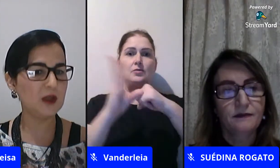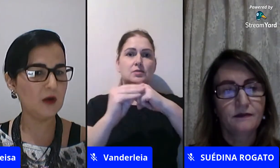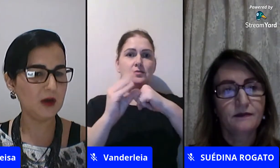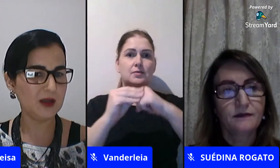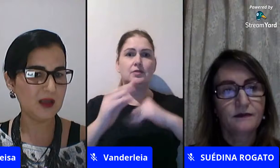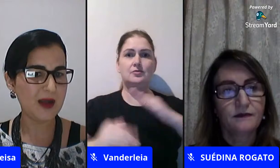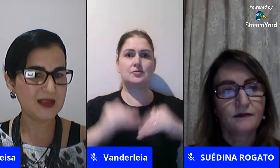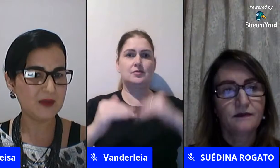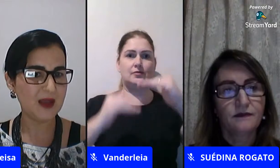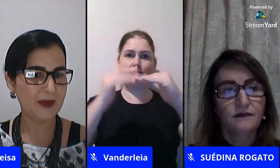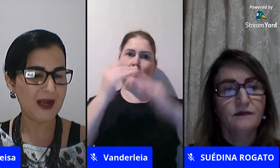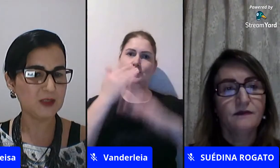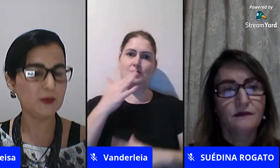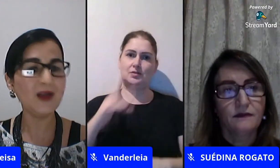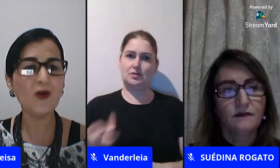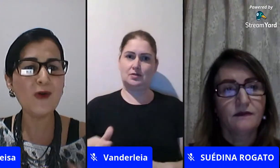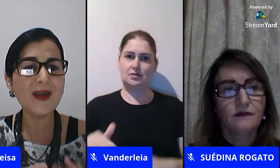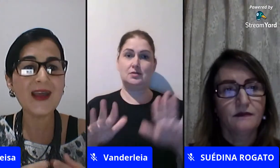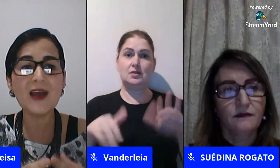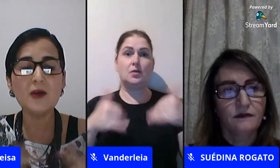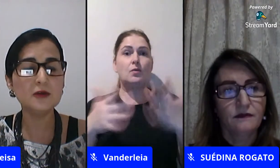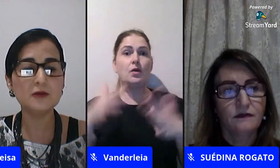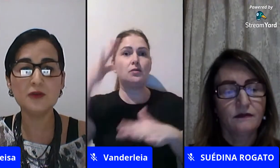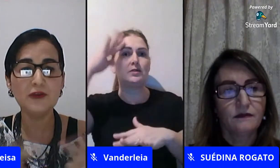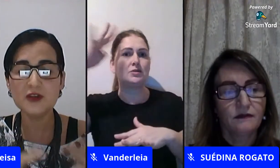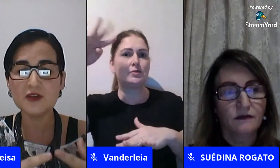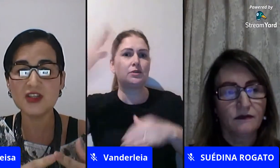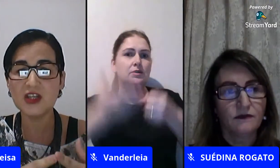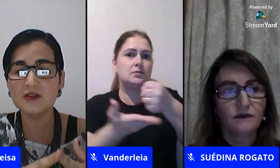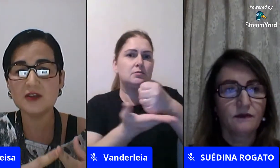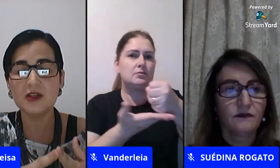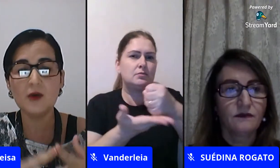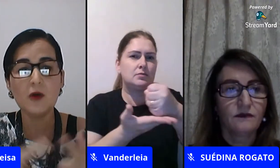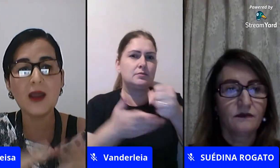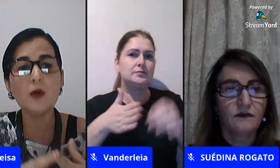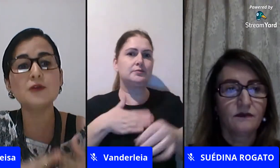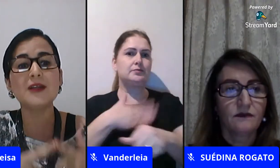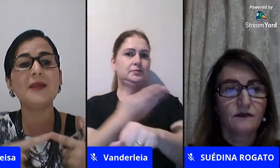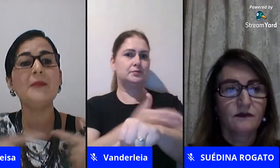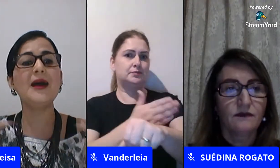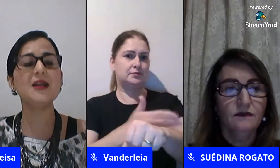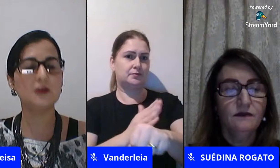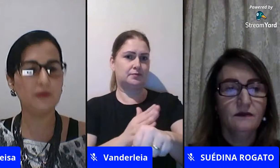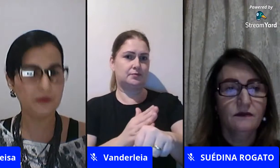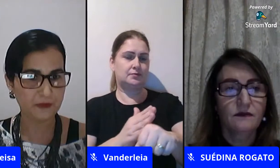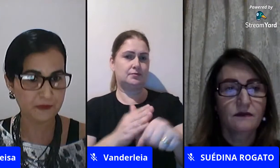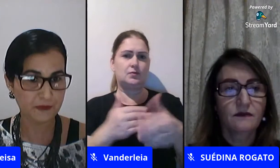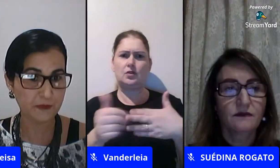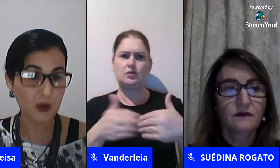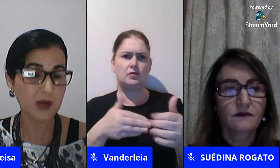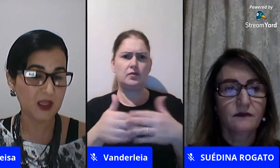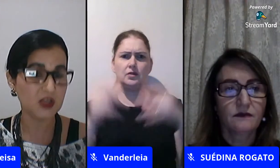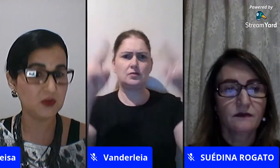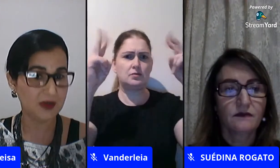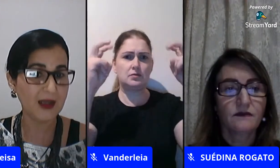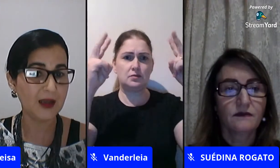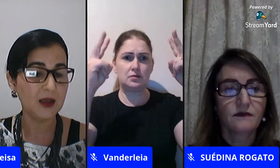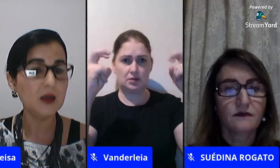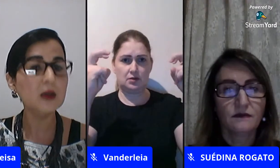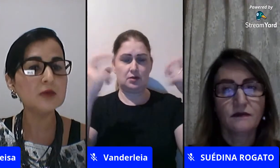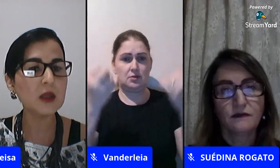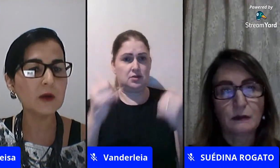a concepção teórica que embasa a minha prática porque qualquer não estou falando sua gênero e sexualidade não qualquer outra temática que eu for e me